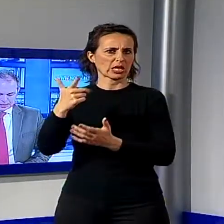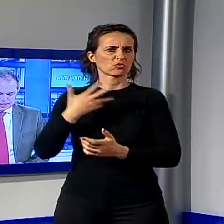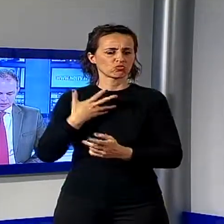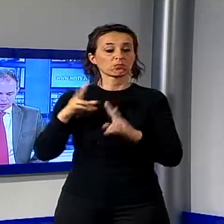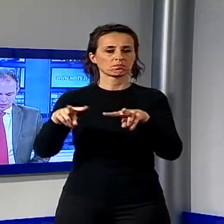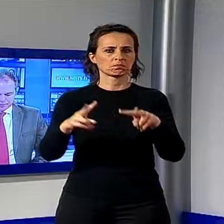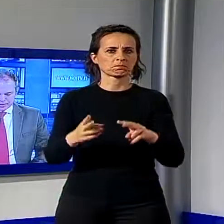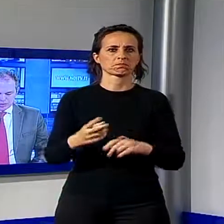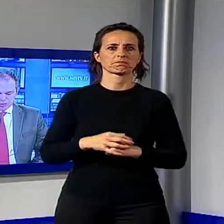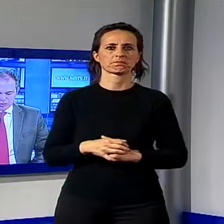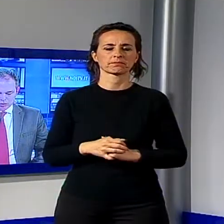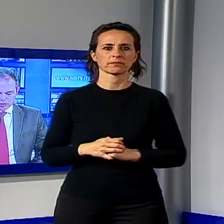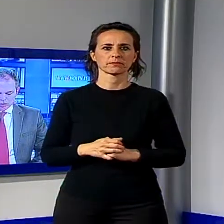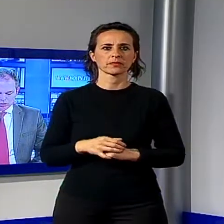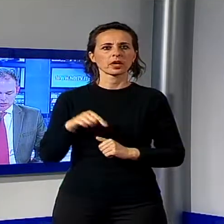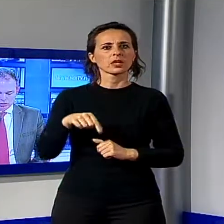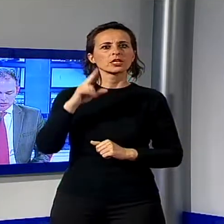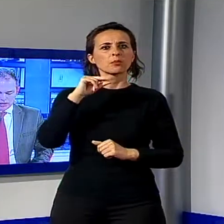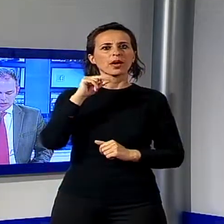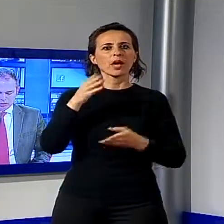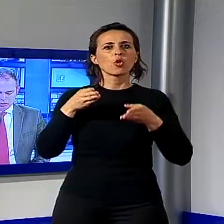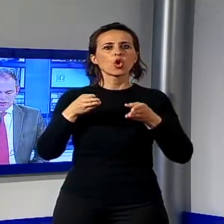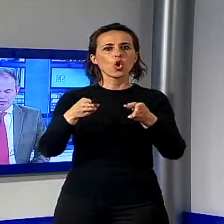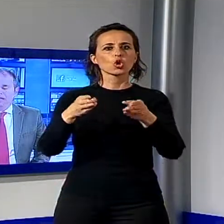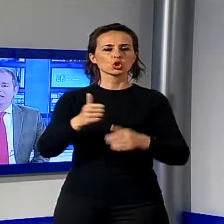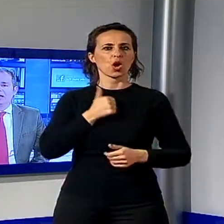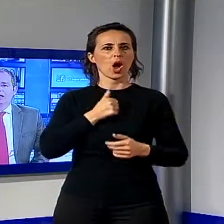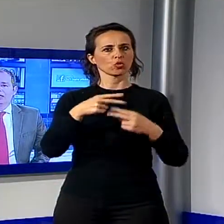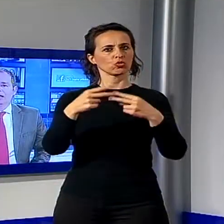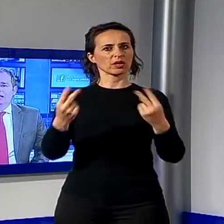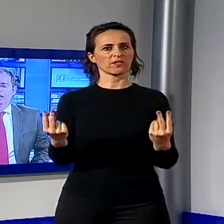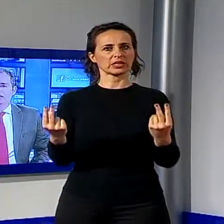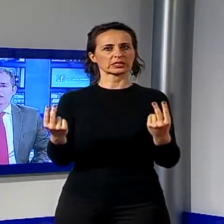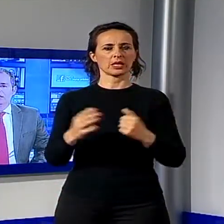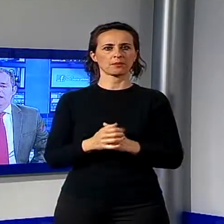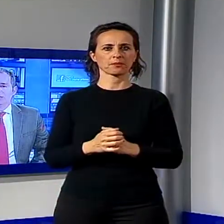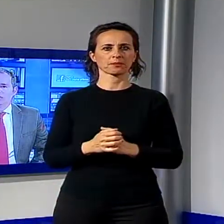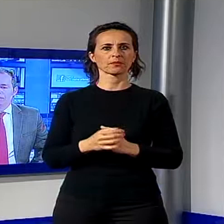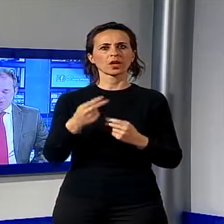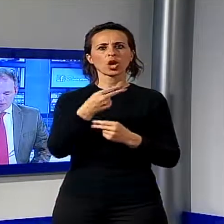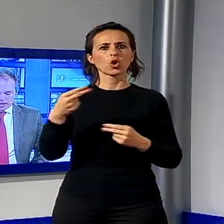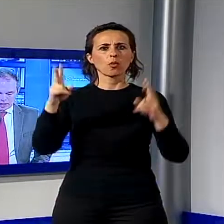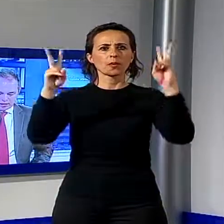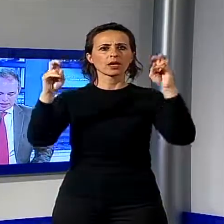E adesso parliamo di un corso di autodifesa, si chiama Non ho paura e viene